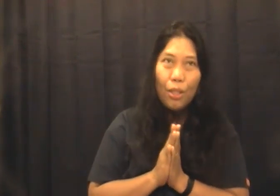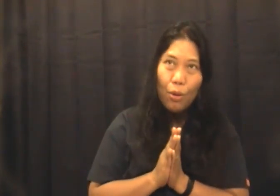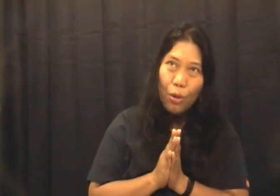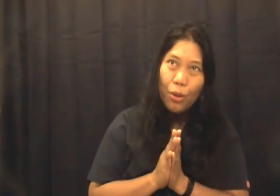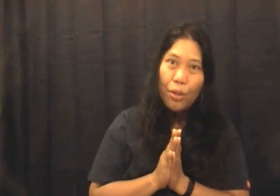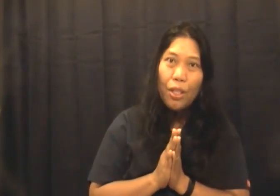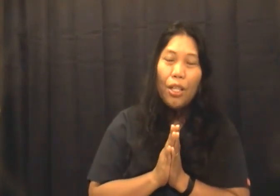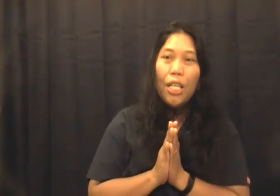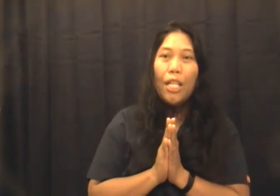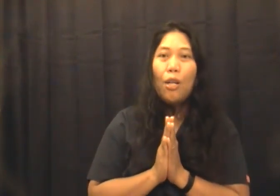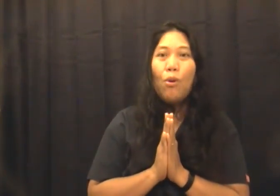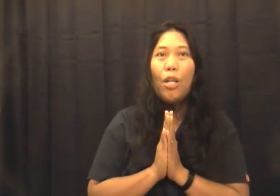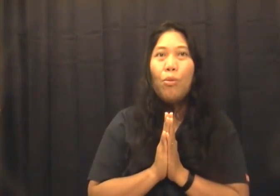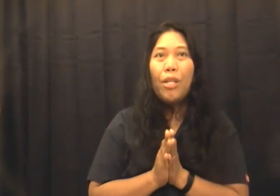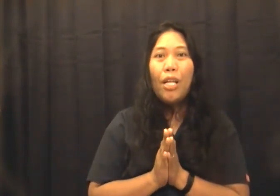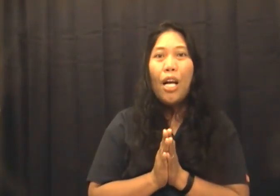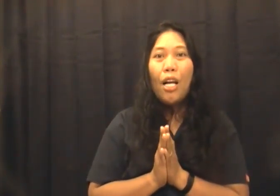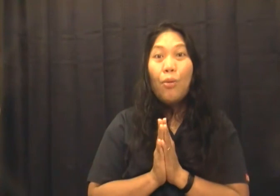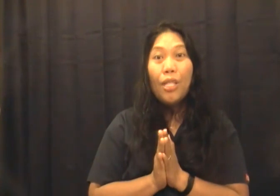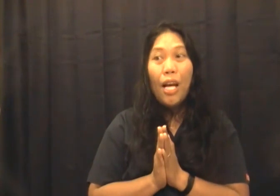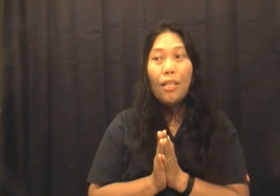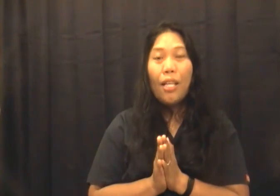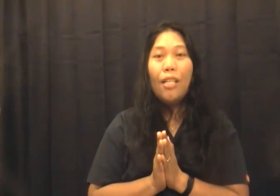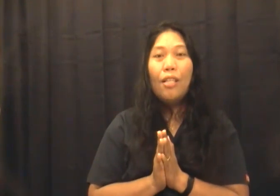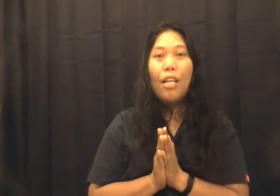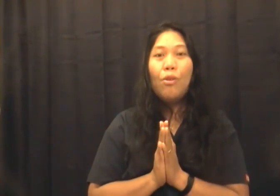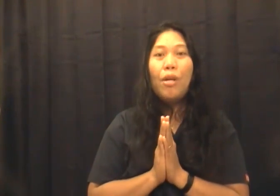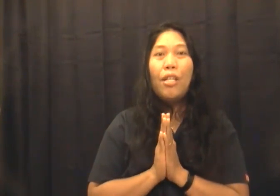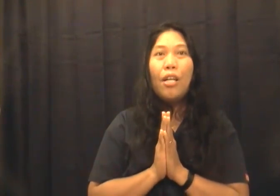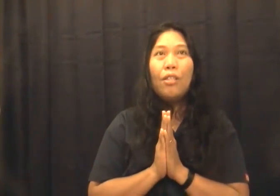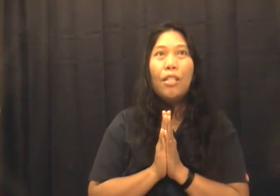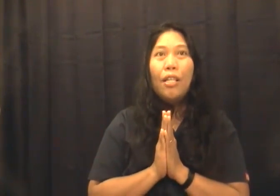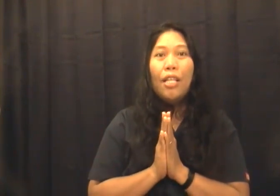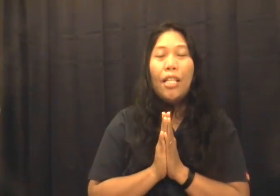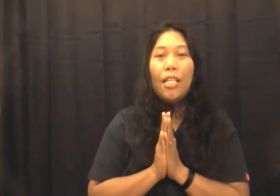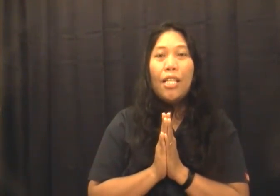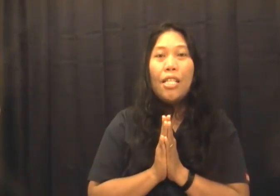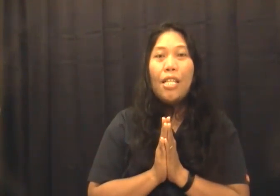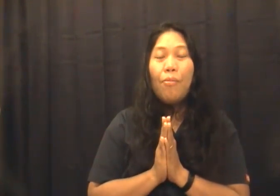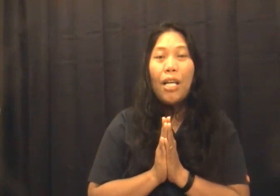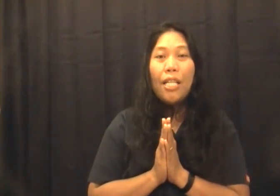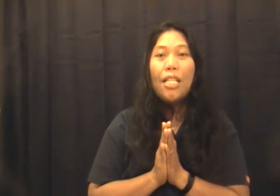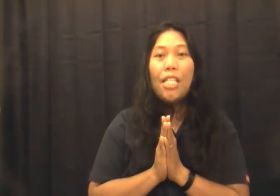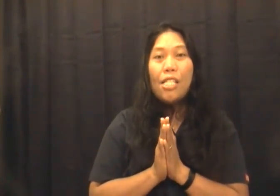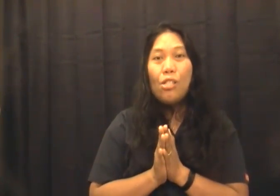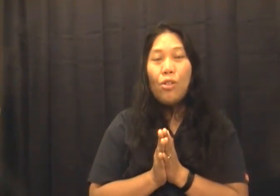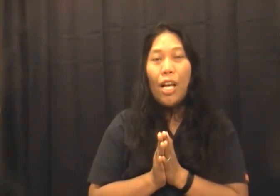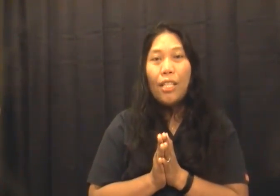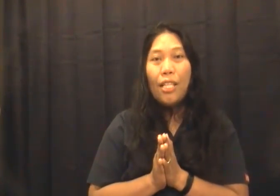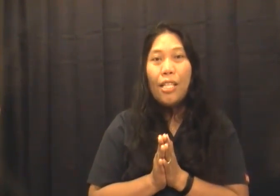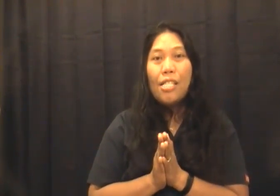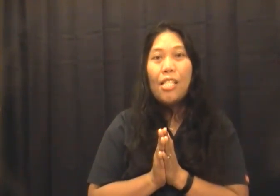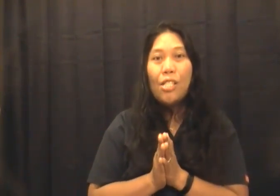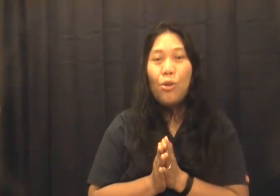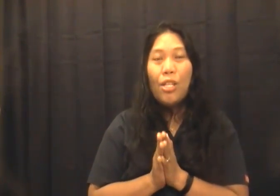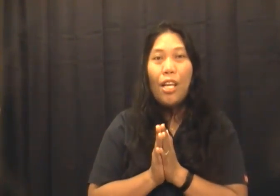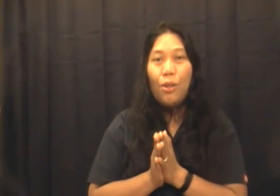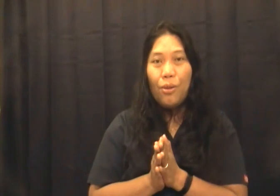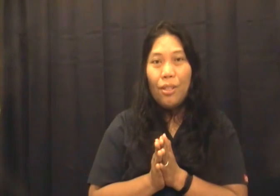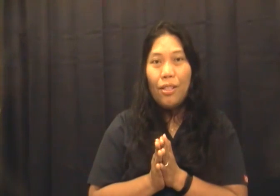pininoon na kung anuman ang gagawin natin anuman ang magiging desisyon natin desisyon niya yun